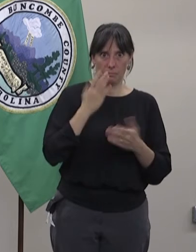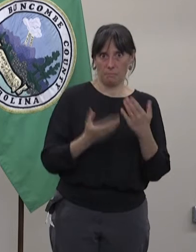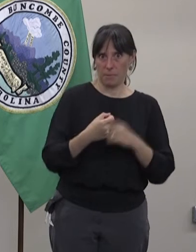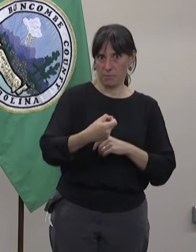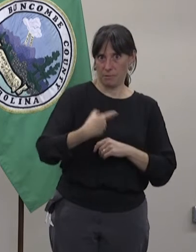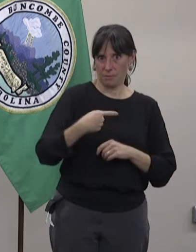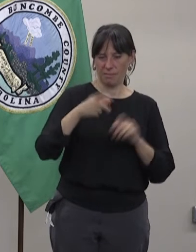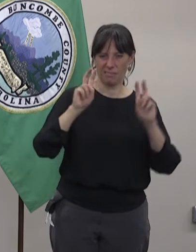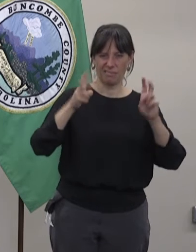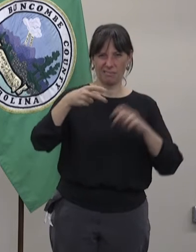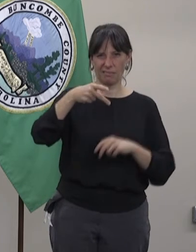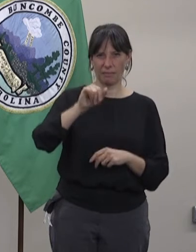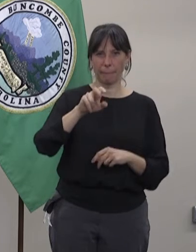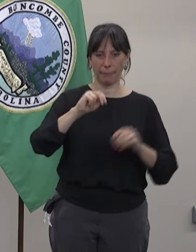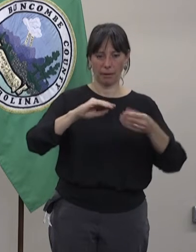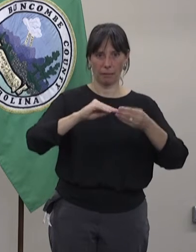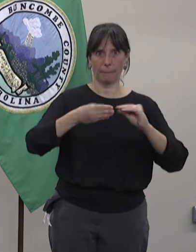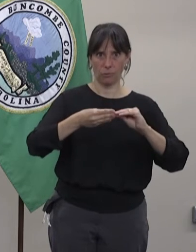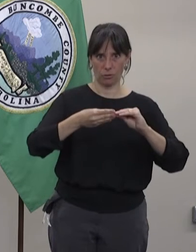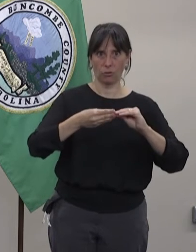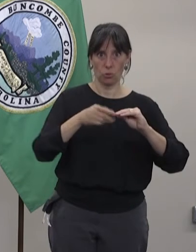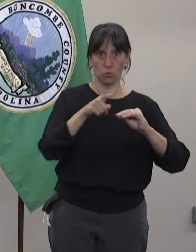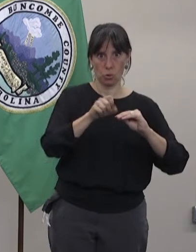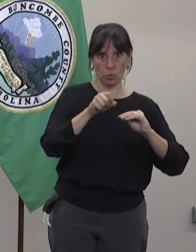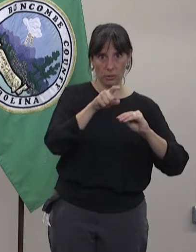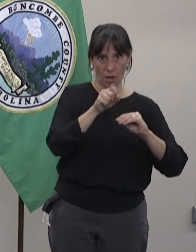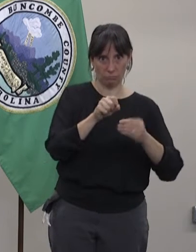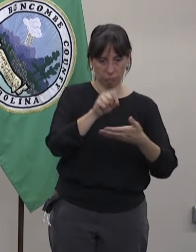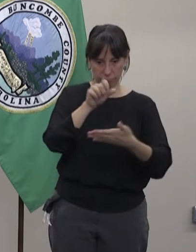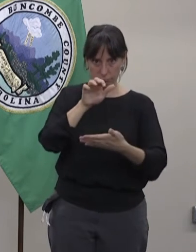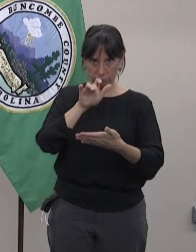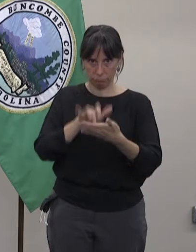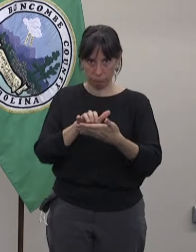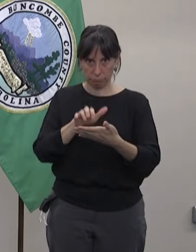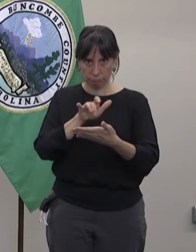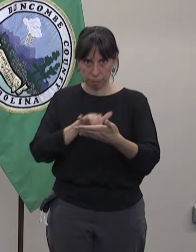Store. Y tienes que tener el Bluetooth disponible.